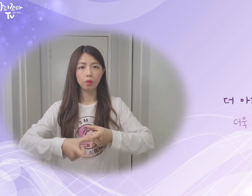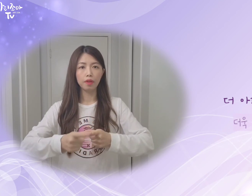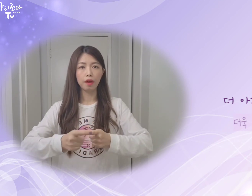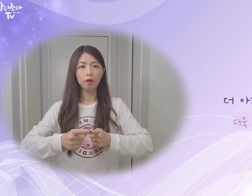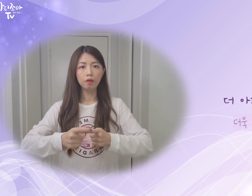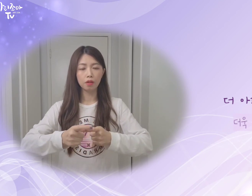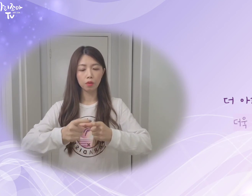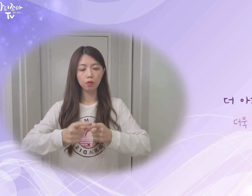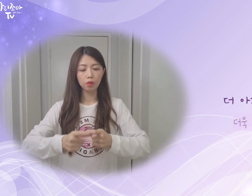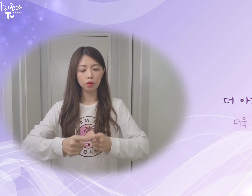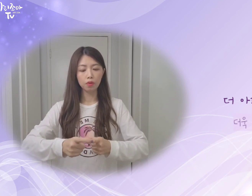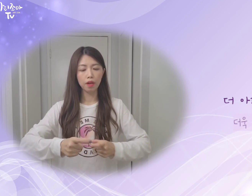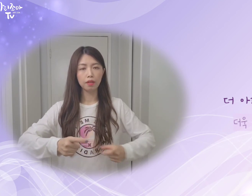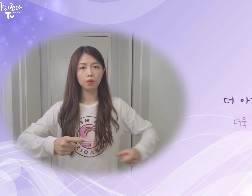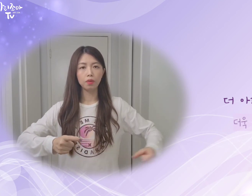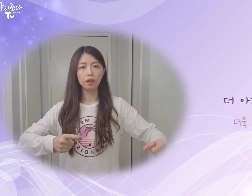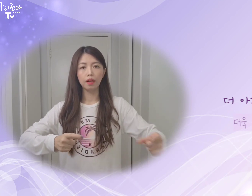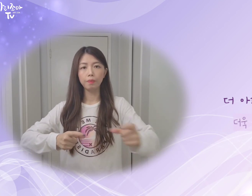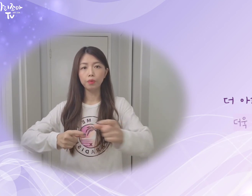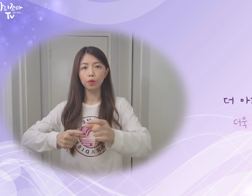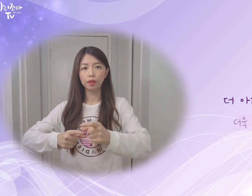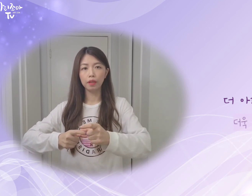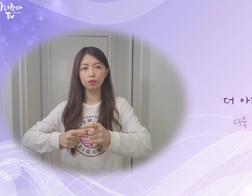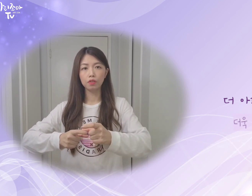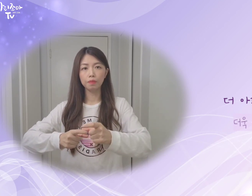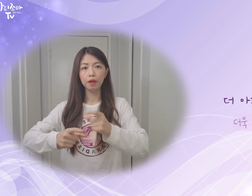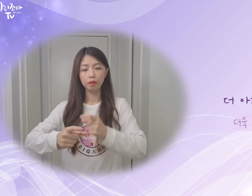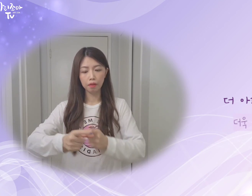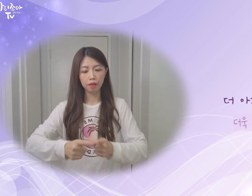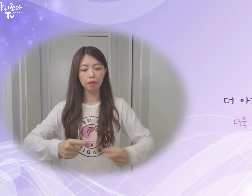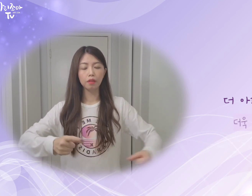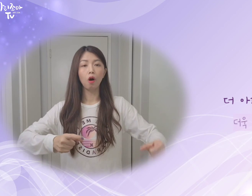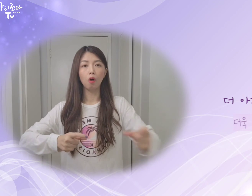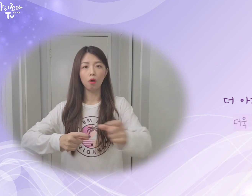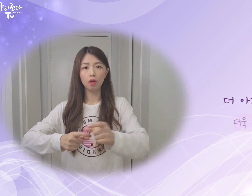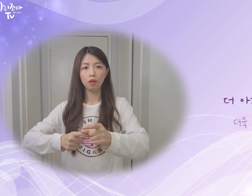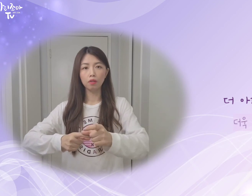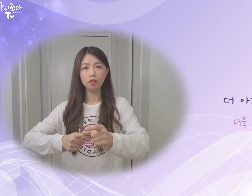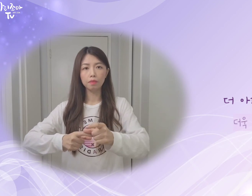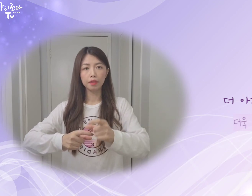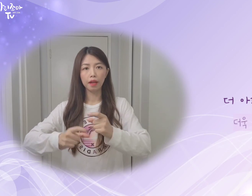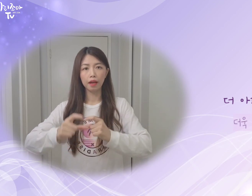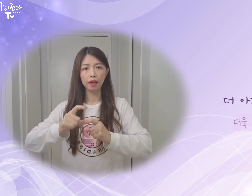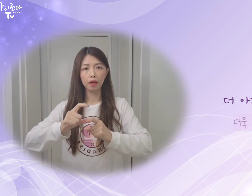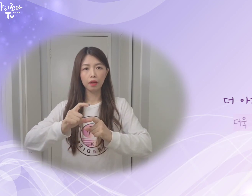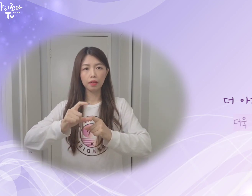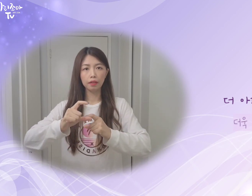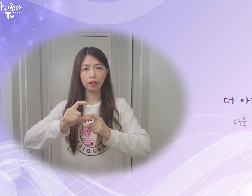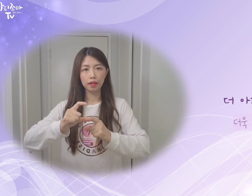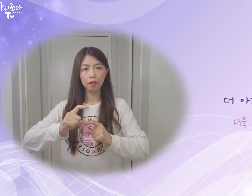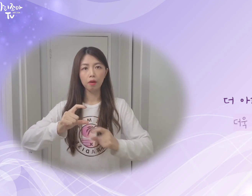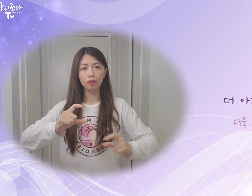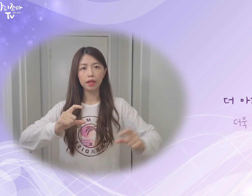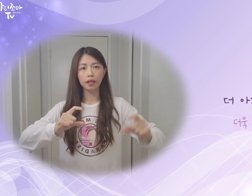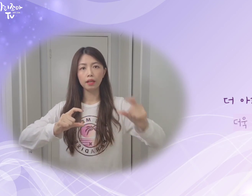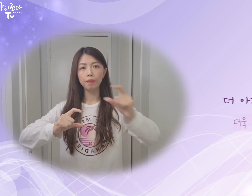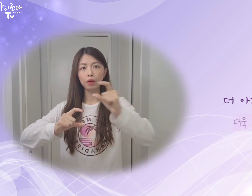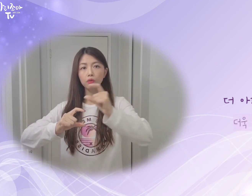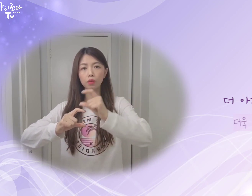놓으세요. 그리고 뒤에 있는 손을 앞으로 갖다 주시면. 더 이런 뜻입니다. 이 상태에서 자리를 바꾸는